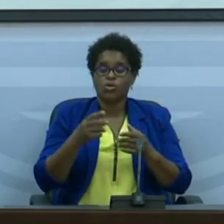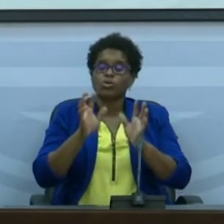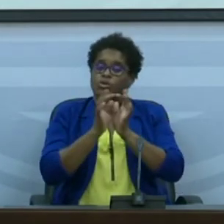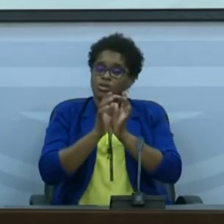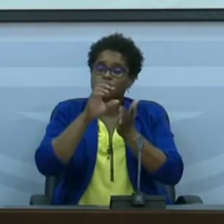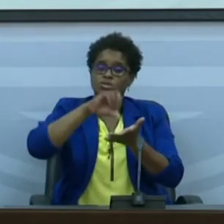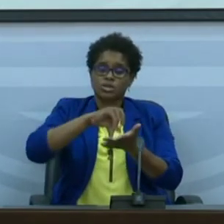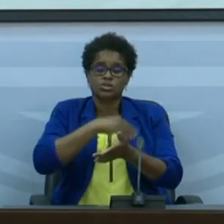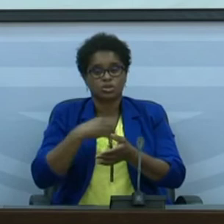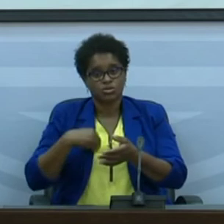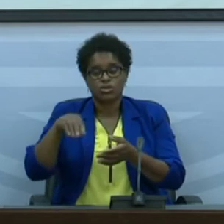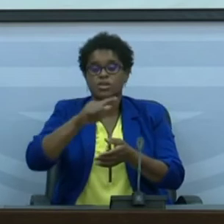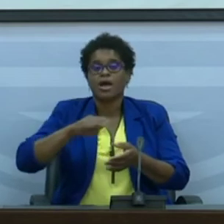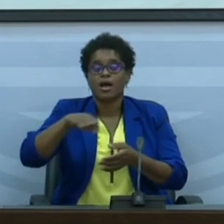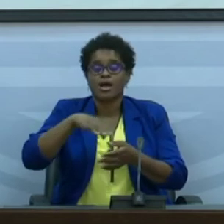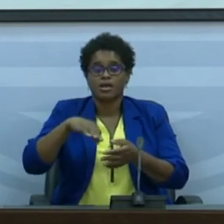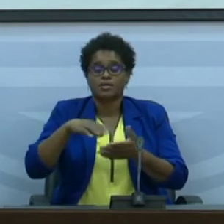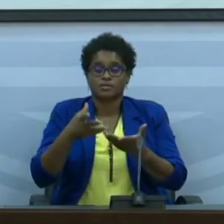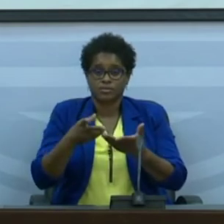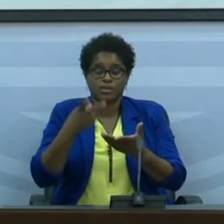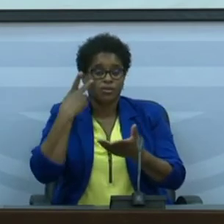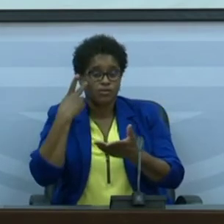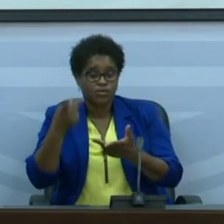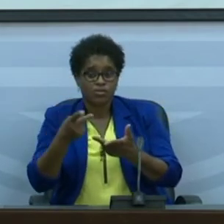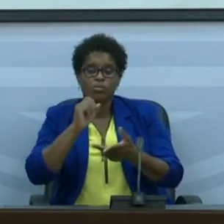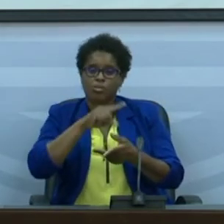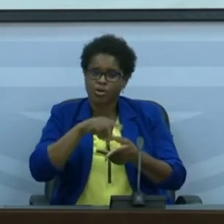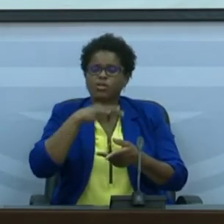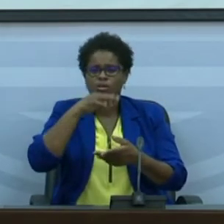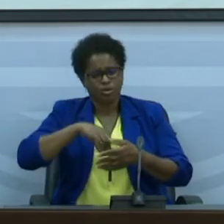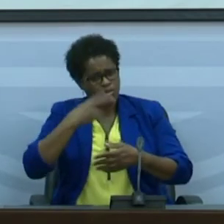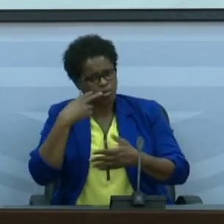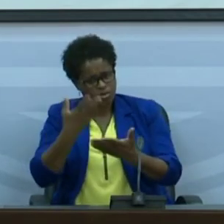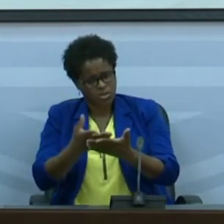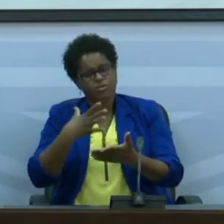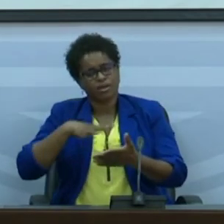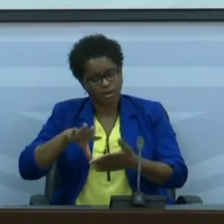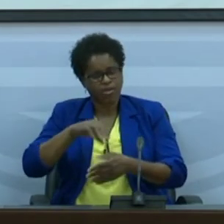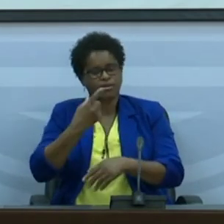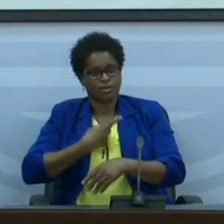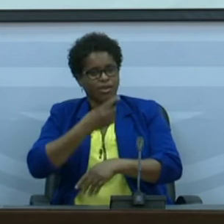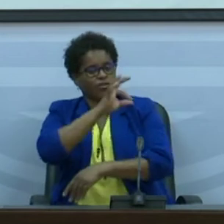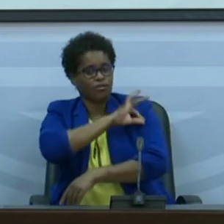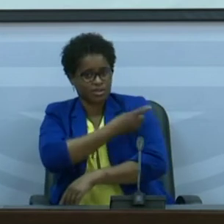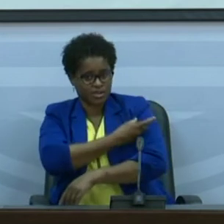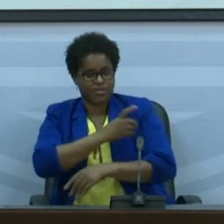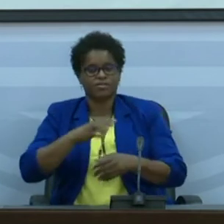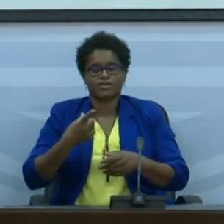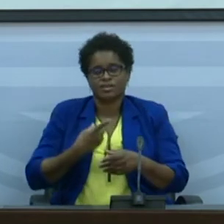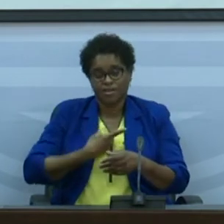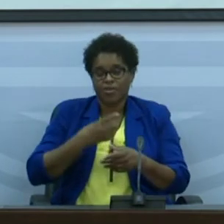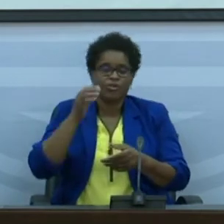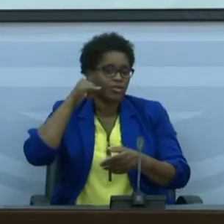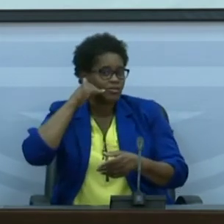saúde da sua área de residência para que possam manifestar o seu interesse em serem vacinados e vão sendo